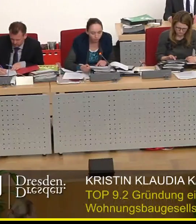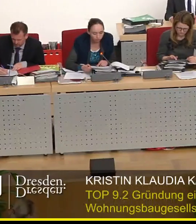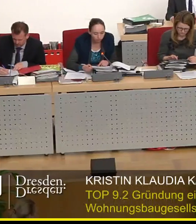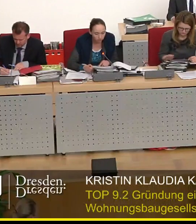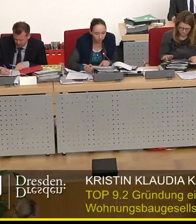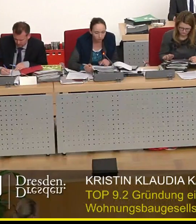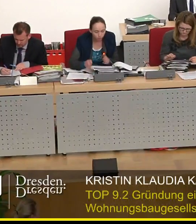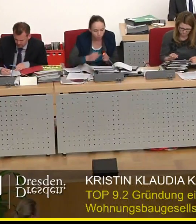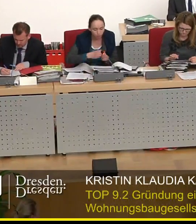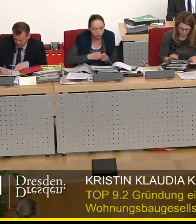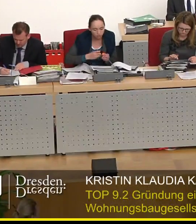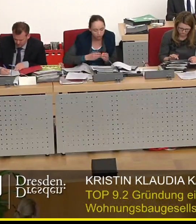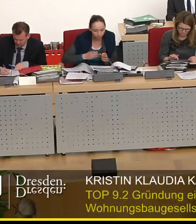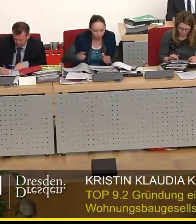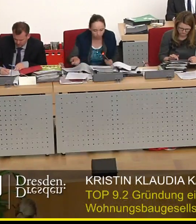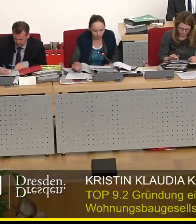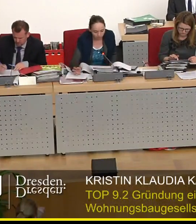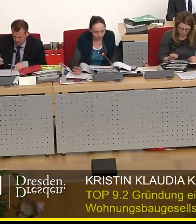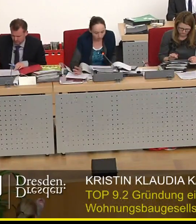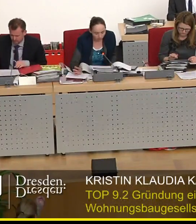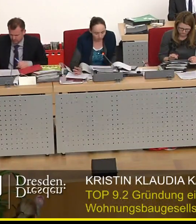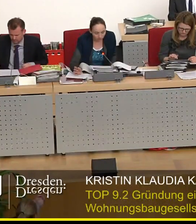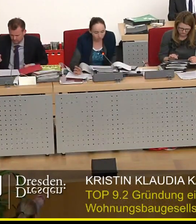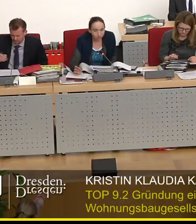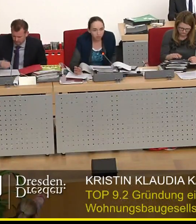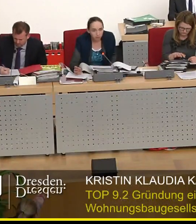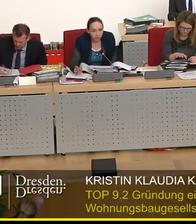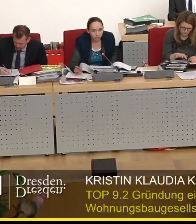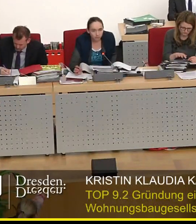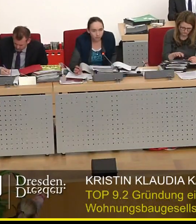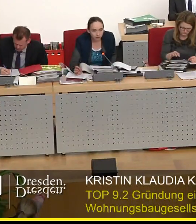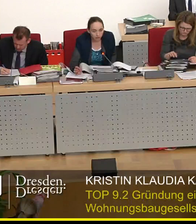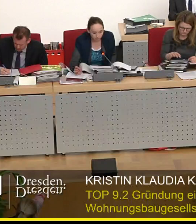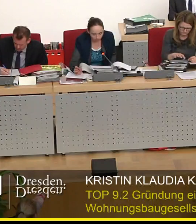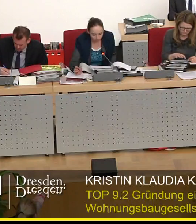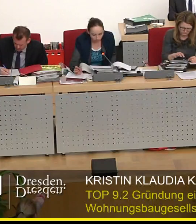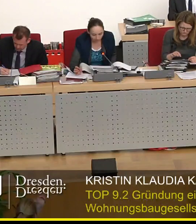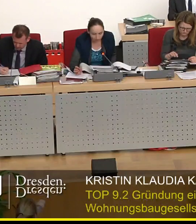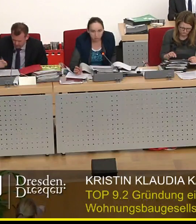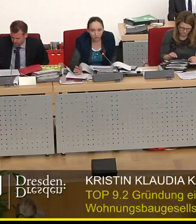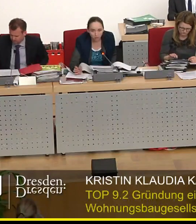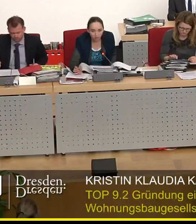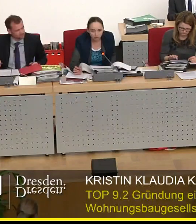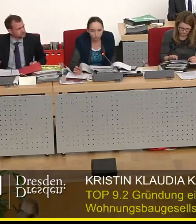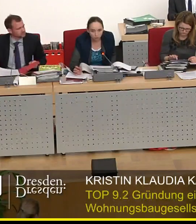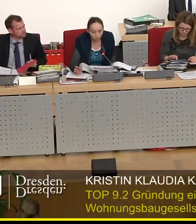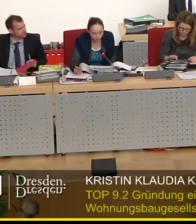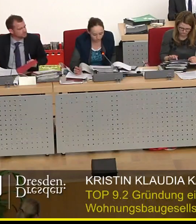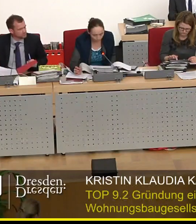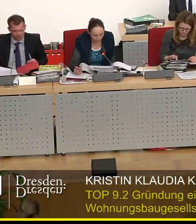Gründung einer städtischen Wohnungsbaugesellschaft. Die Ausgangslage, meine sehr geehrten Damen und Herren, sind zwei